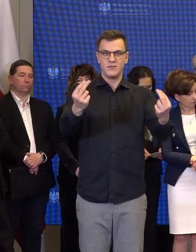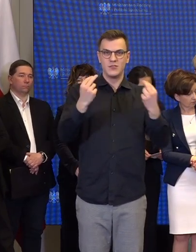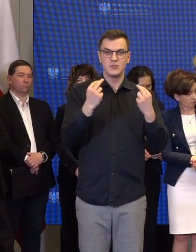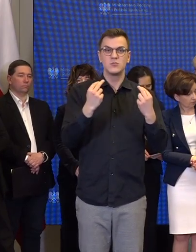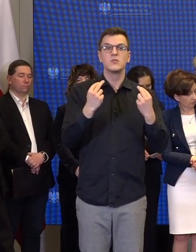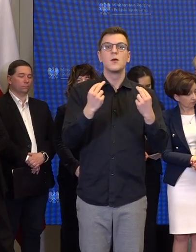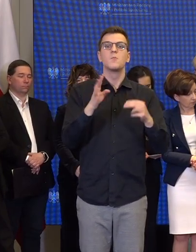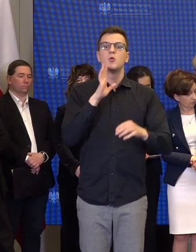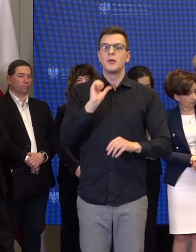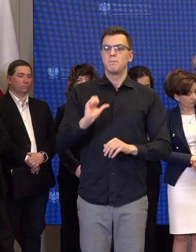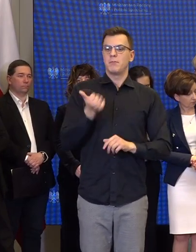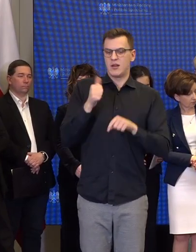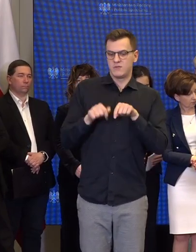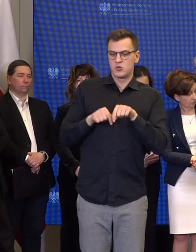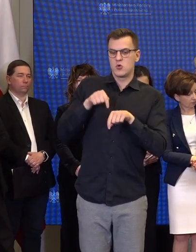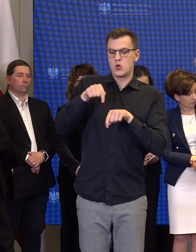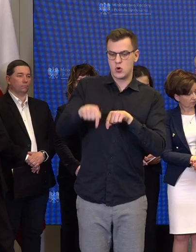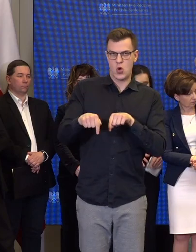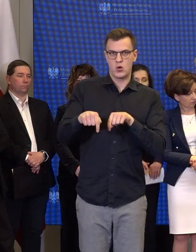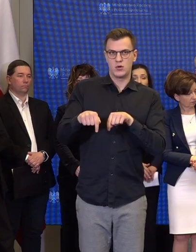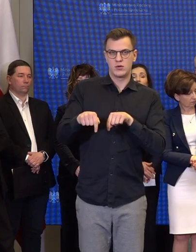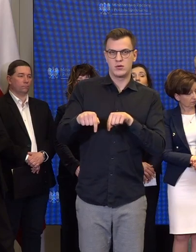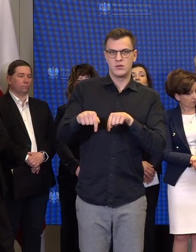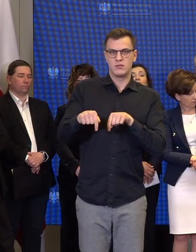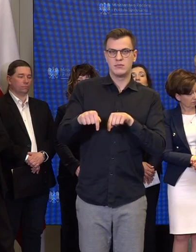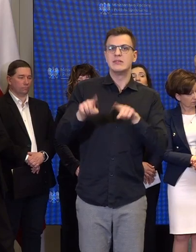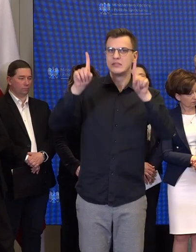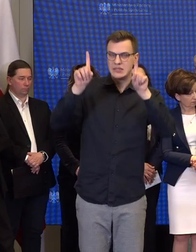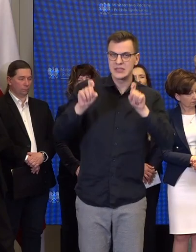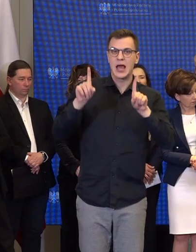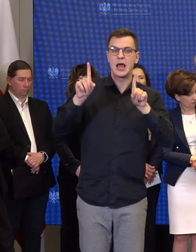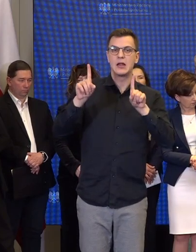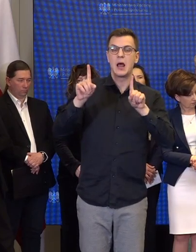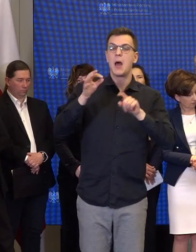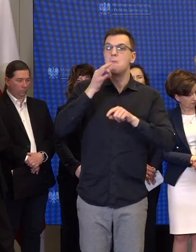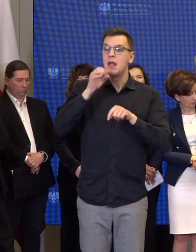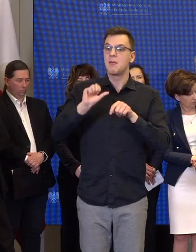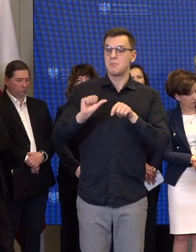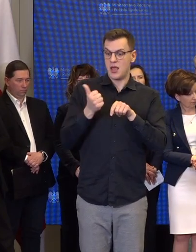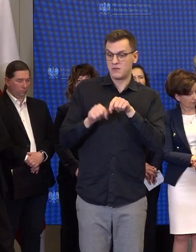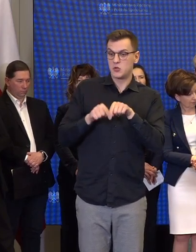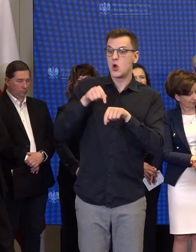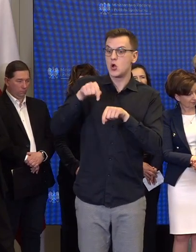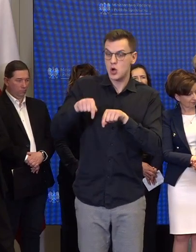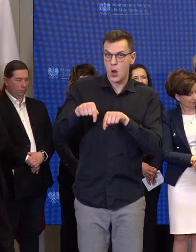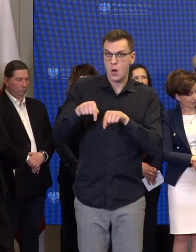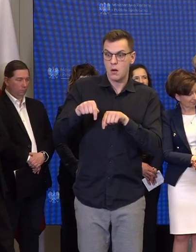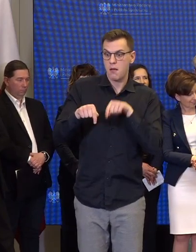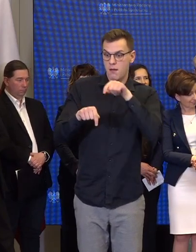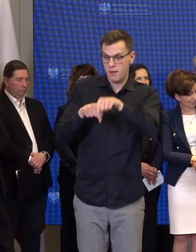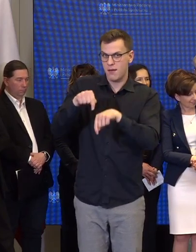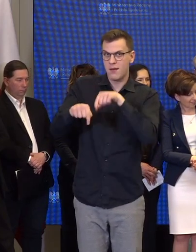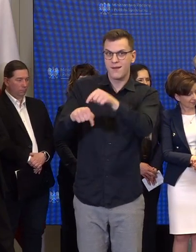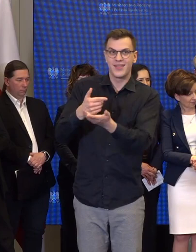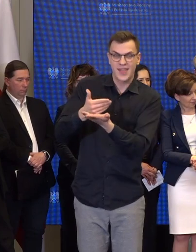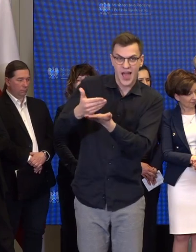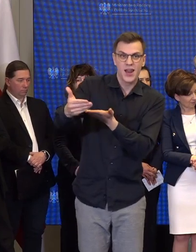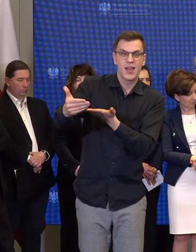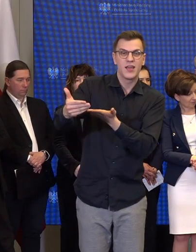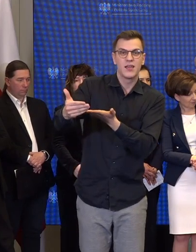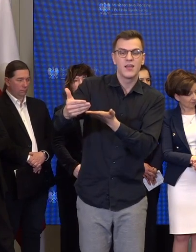to jest pierwszy krok. Pytanie, czy to będzie pierwszy i dalej kolejne kroki,